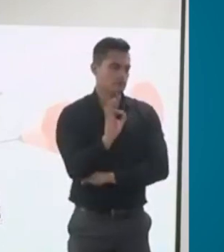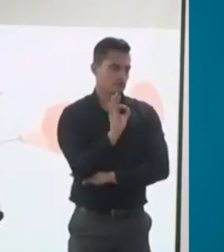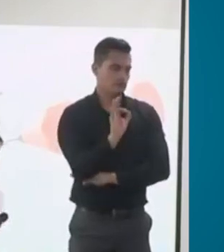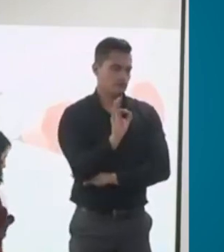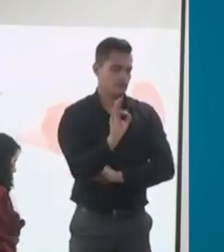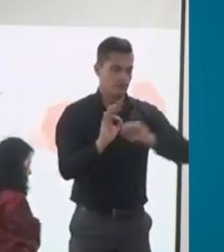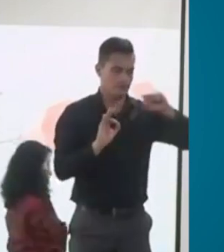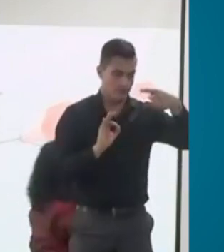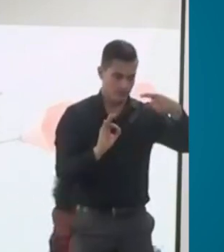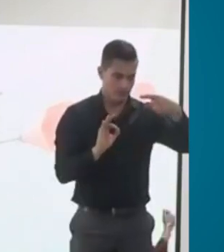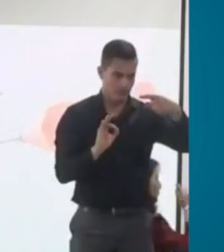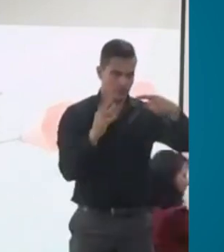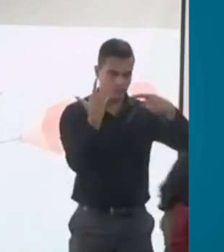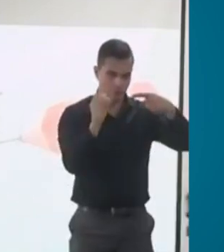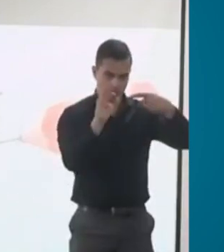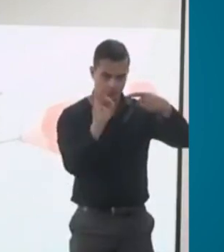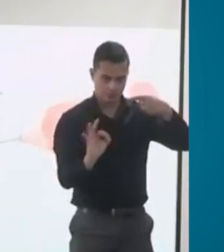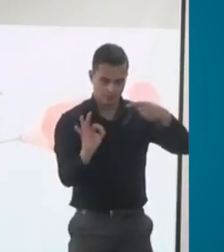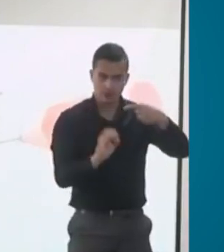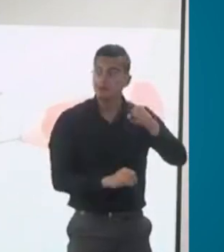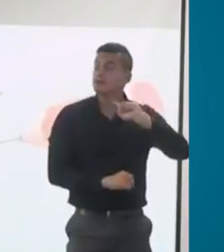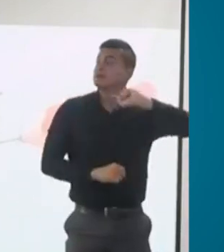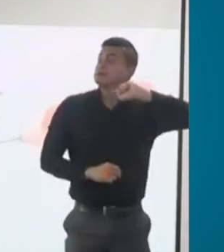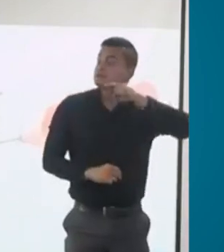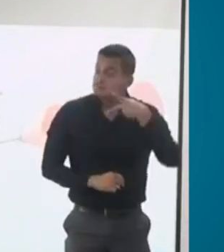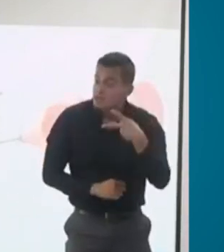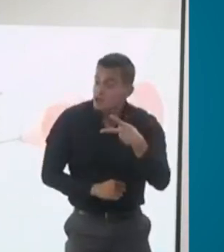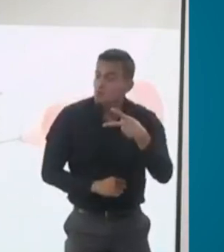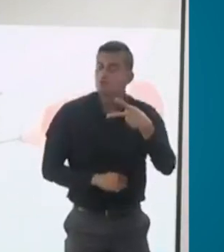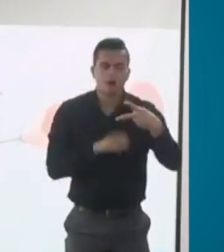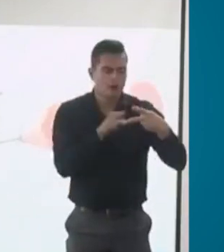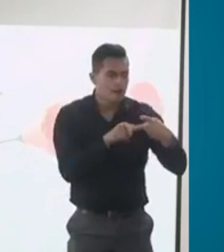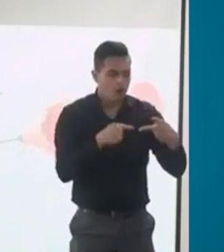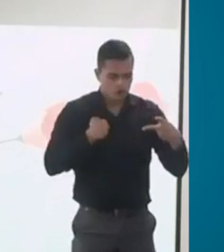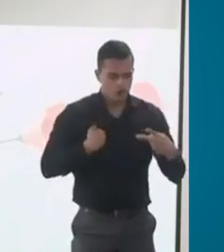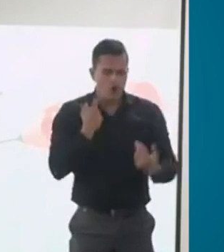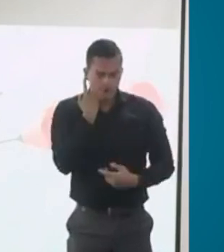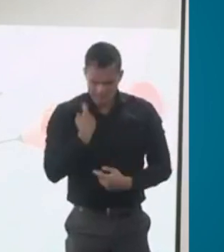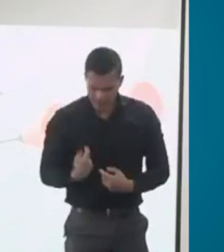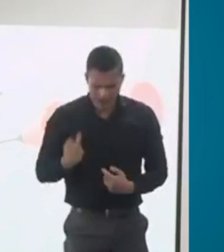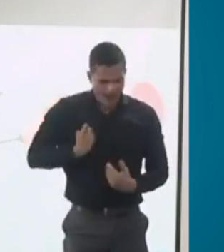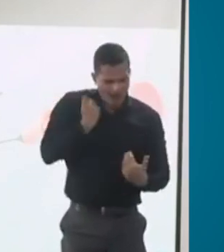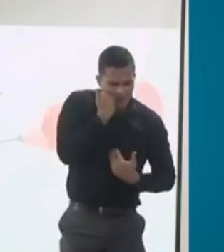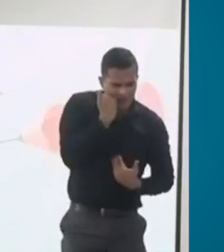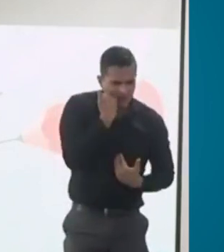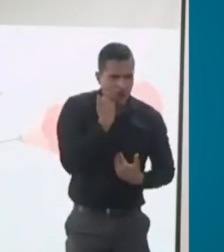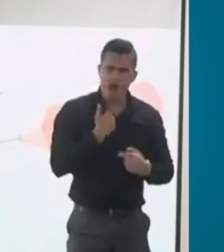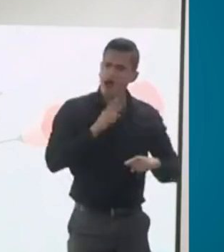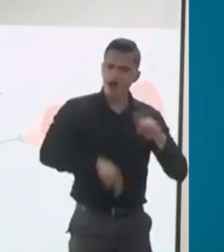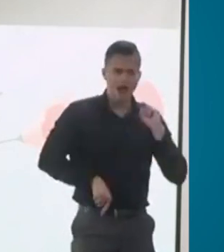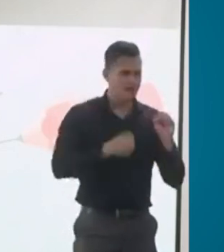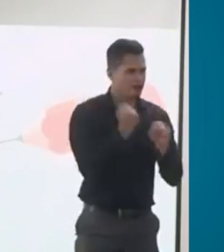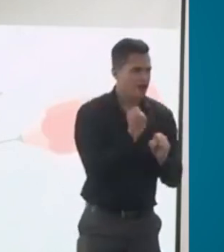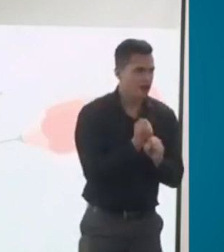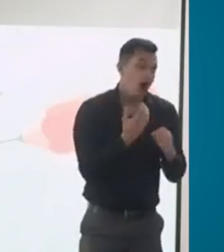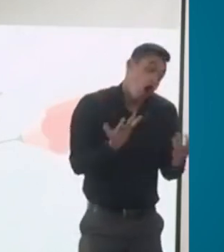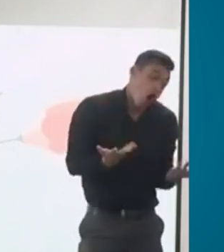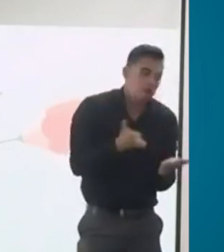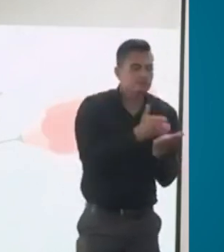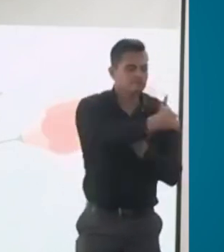2 que mira cuánto me impacta esa condición de salud en mi trabajo. sea, si puedo trabajar en mi mismo cargo o estoy en otro cargo,